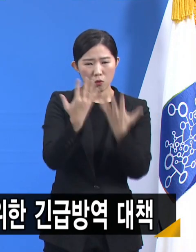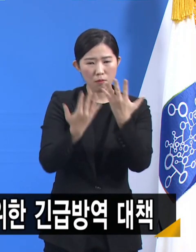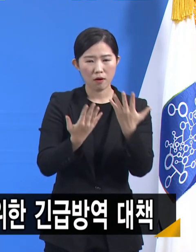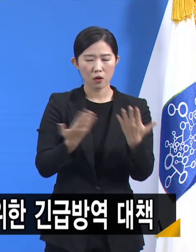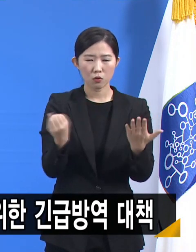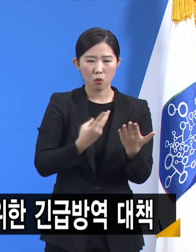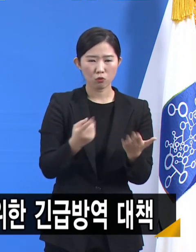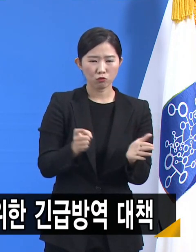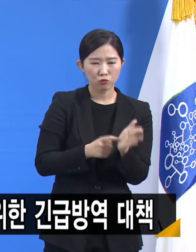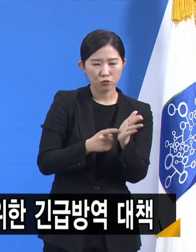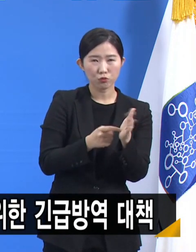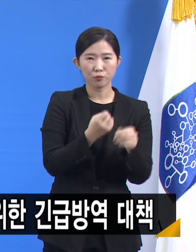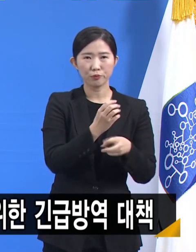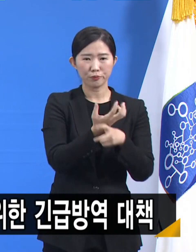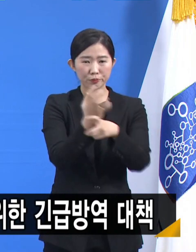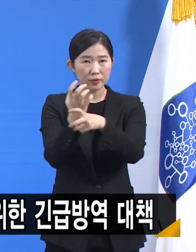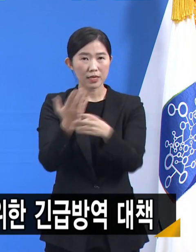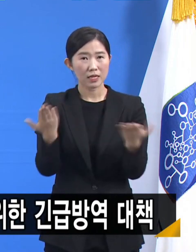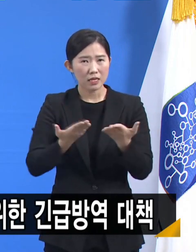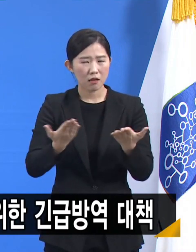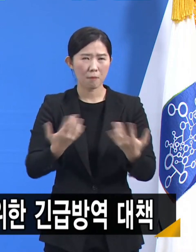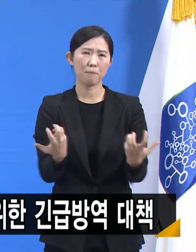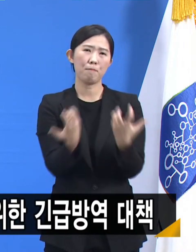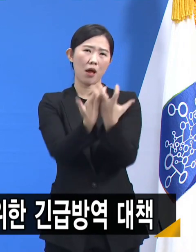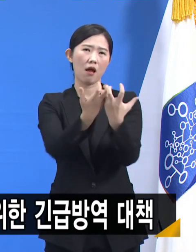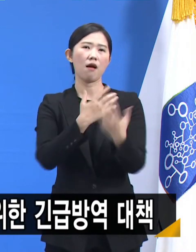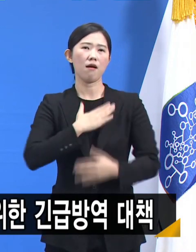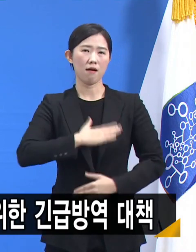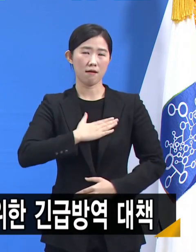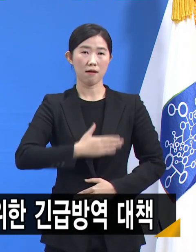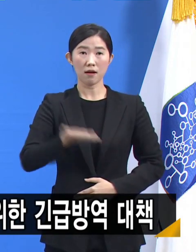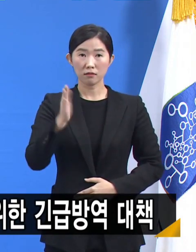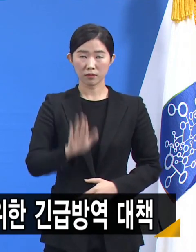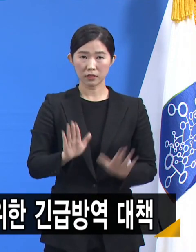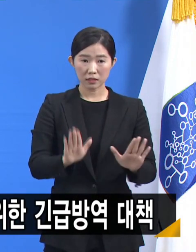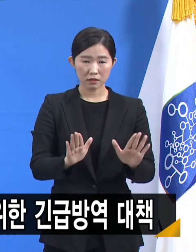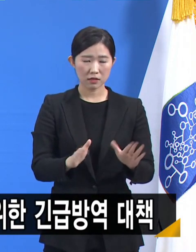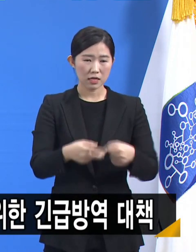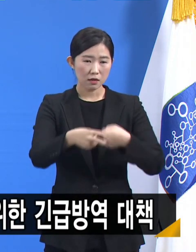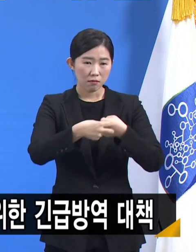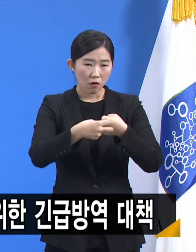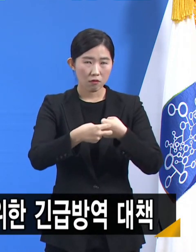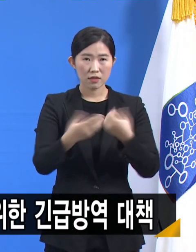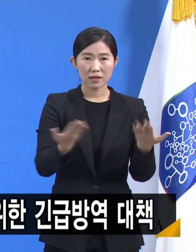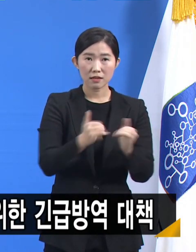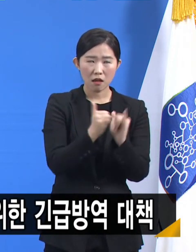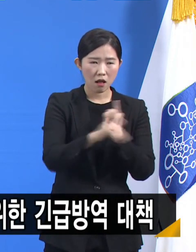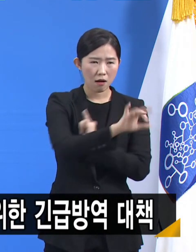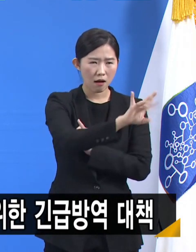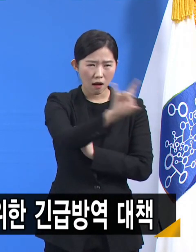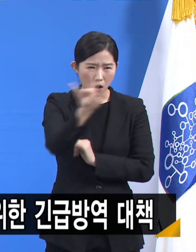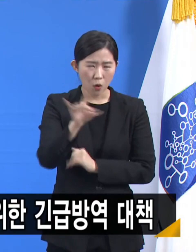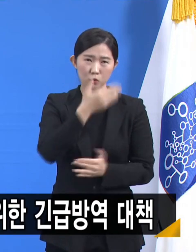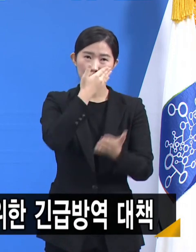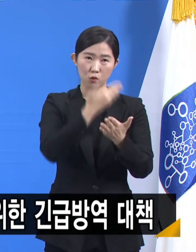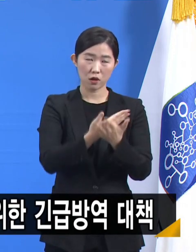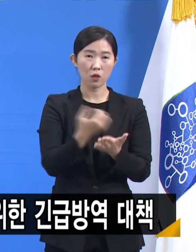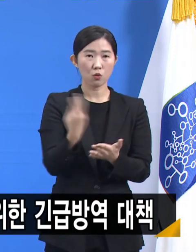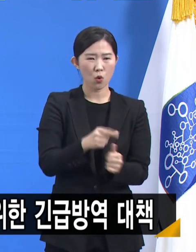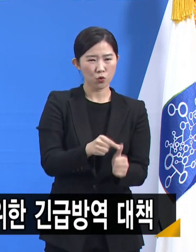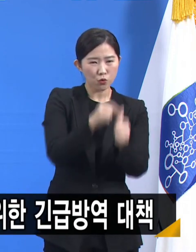건 사실이긴 하지만 지금은 의료인력 한 명 한 명이 소중하고 의료 구급소방공무원들은